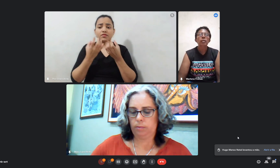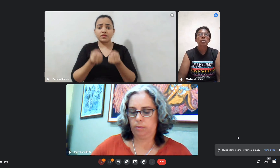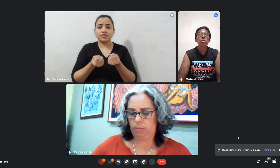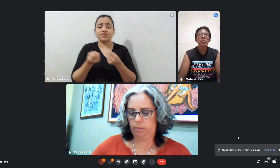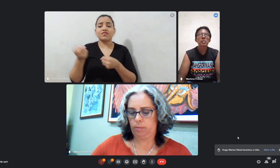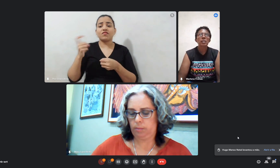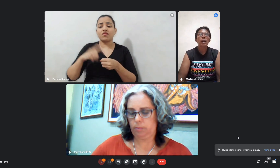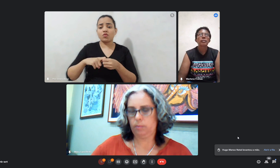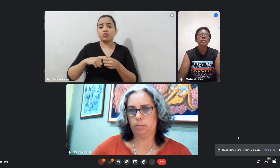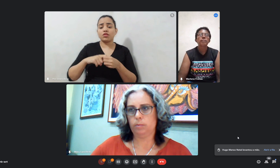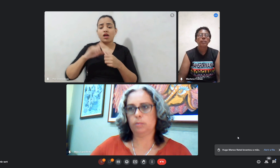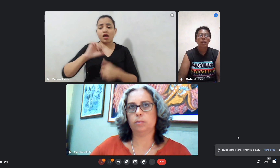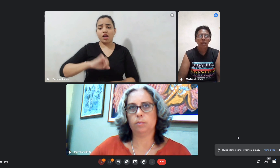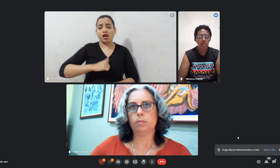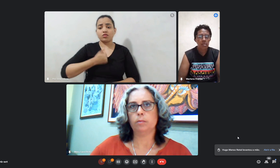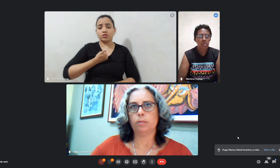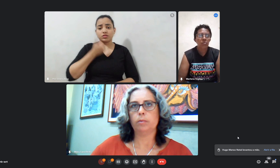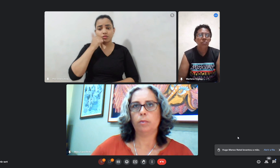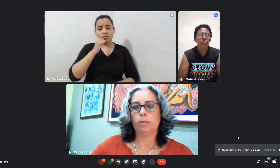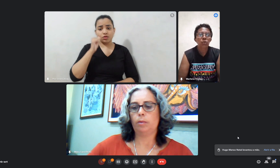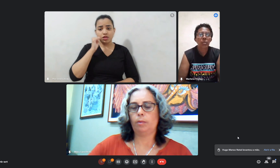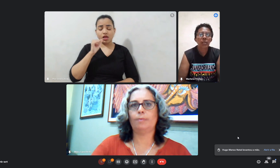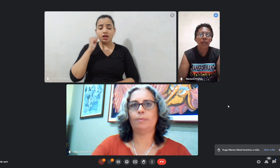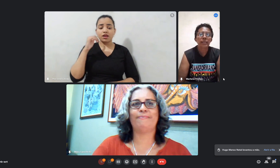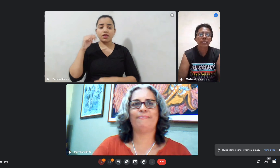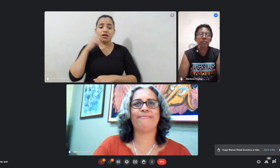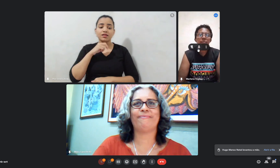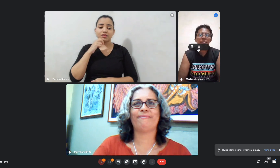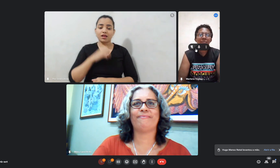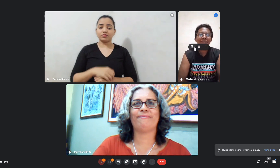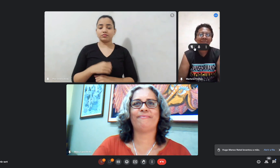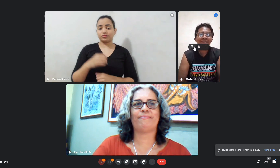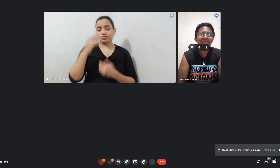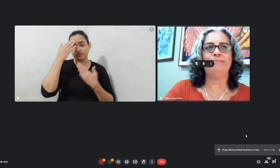de nossa cidade é isso muito obrigada